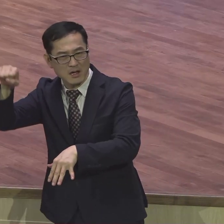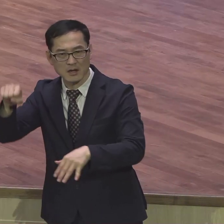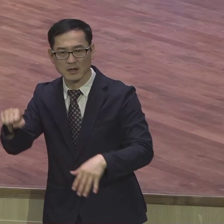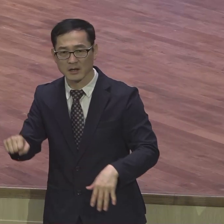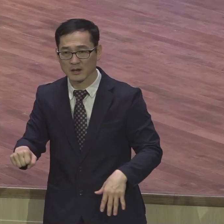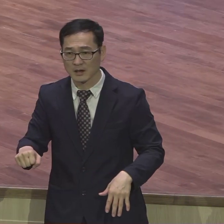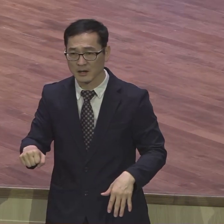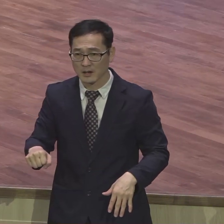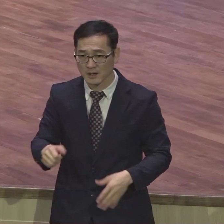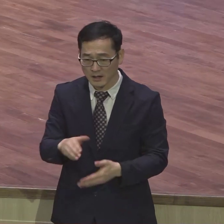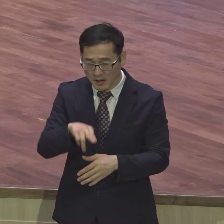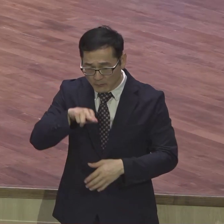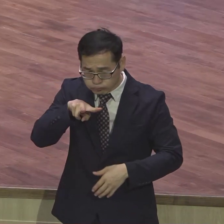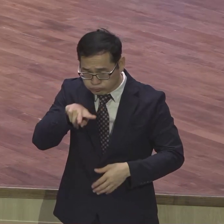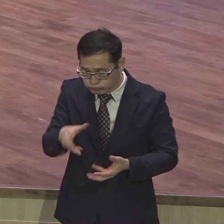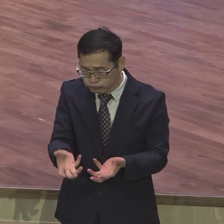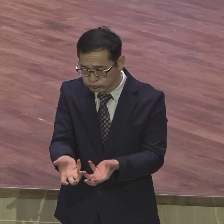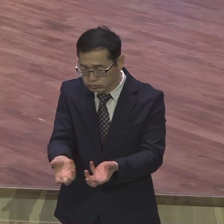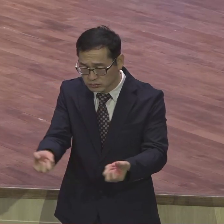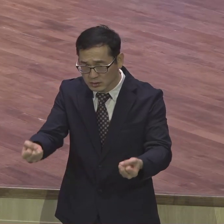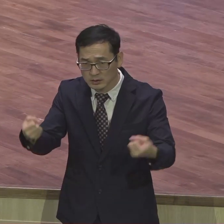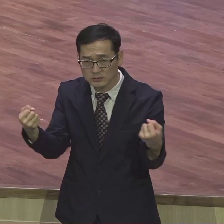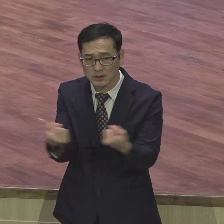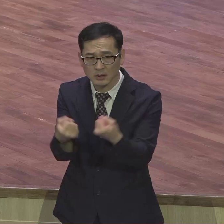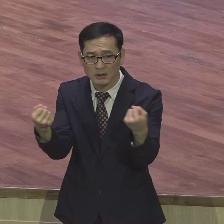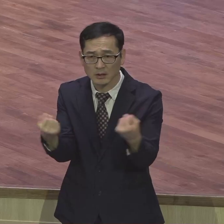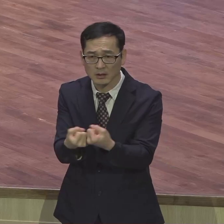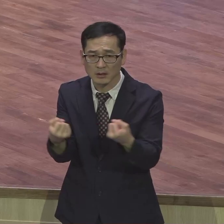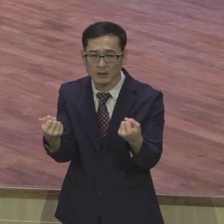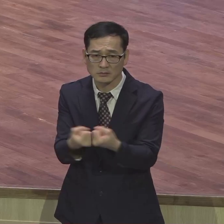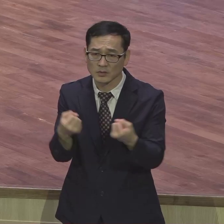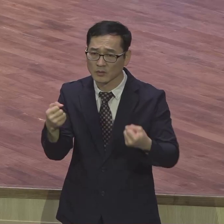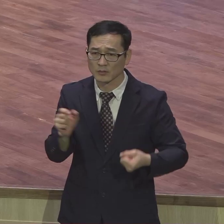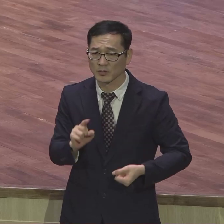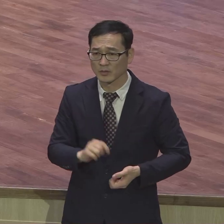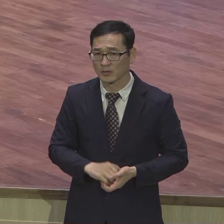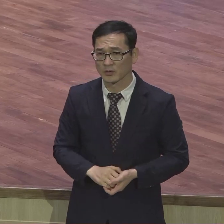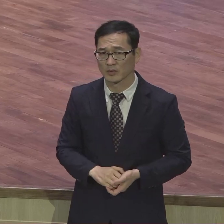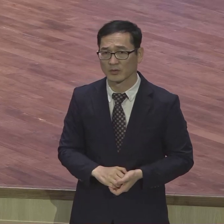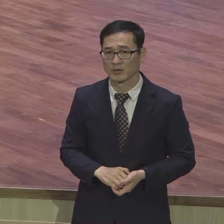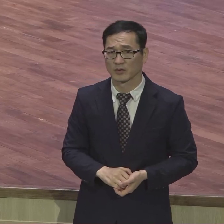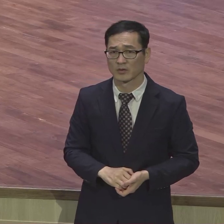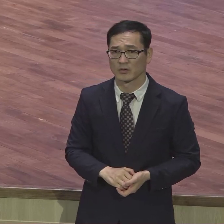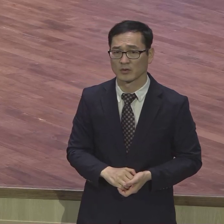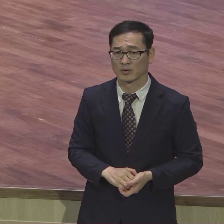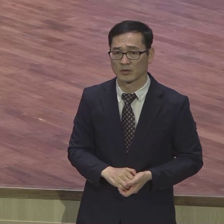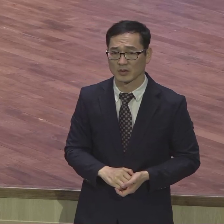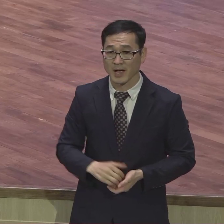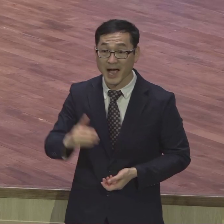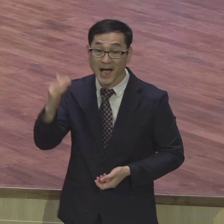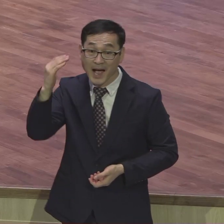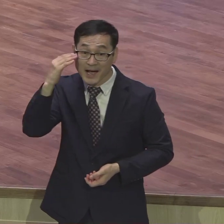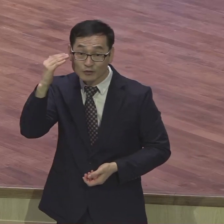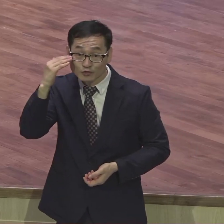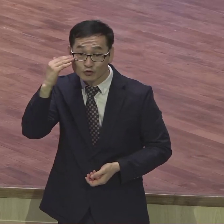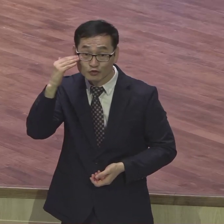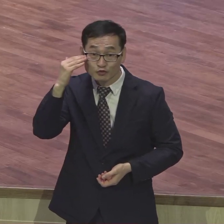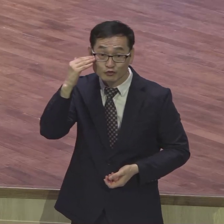이 대한민국 땅덩어리 들고 미국 가면 미지간 호스에 빠뜨리면 퐁 하고 들어가요 아시겠어요 미지간 호스